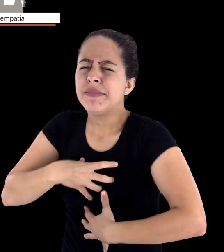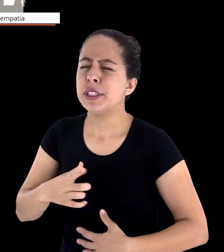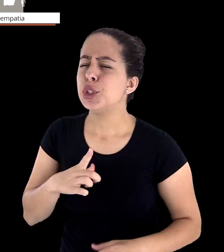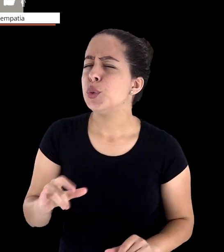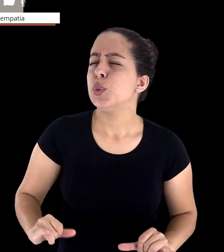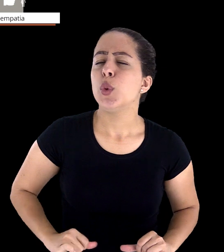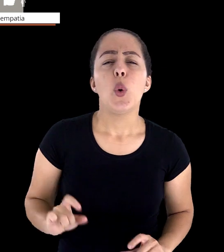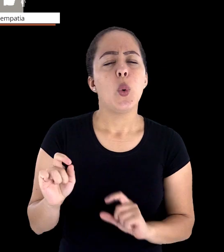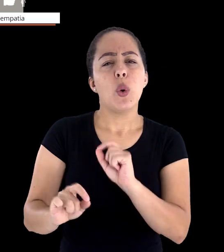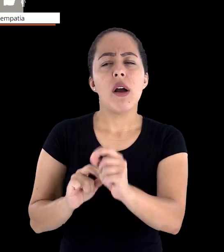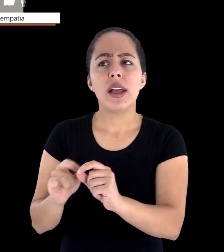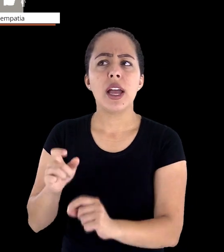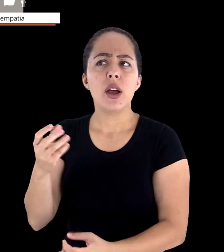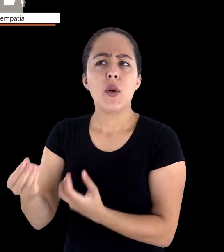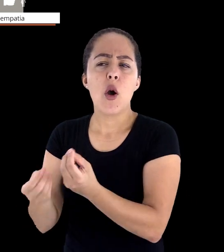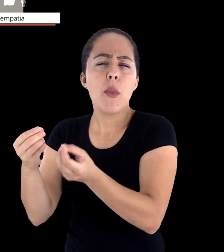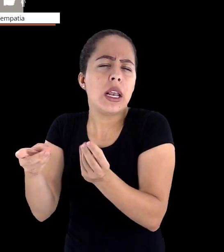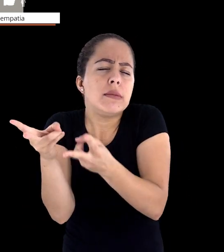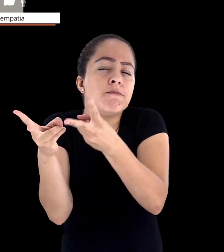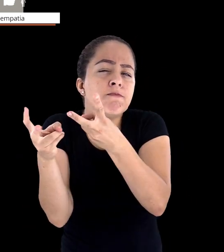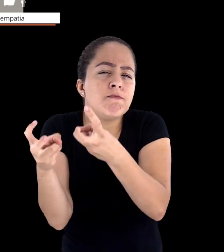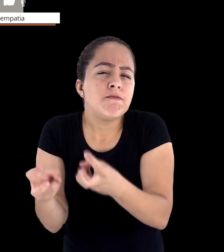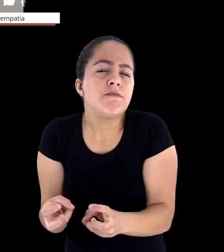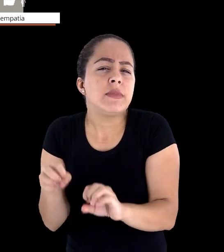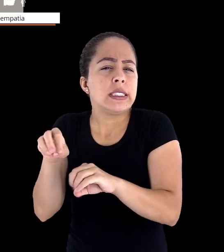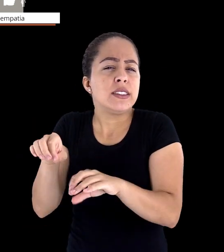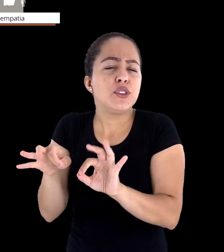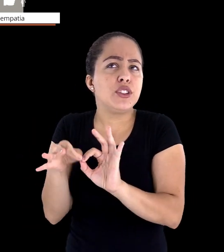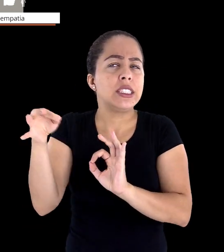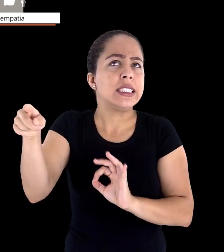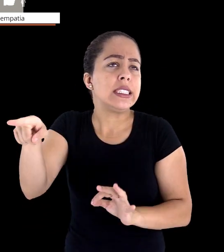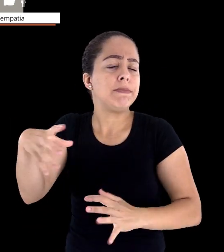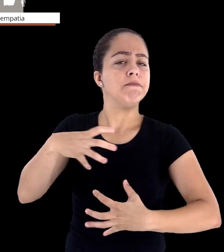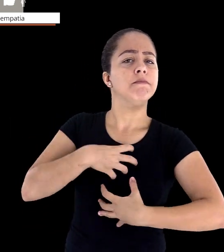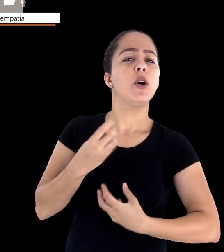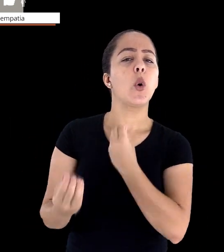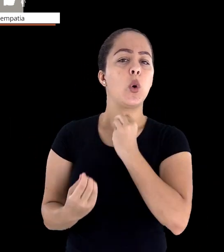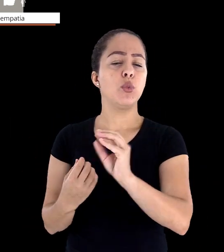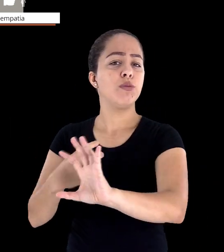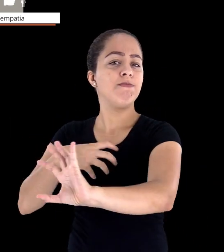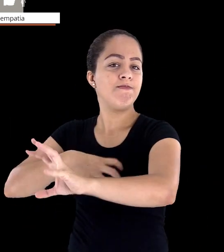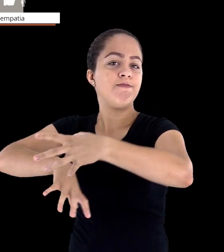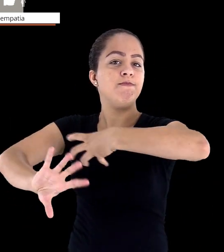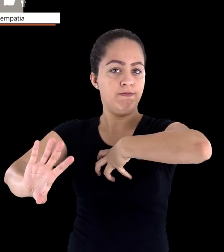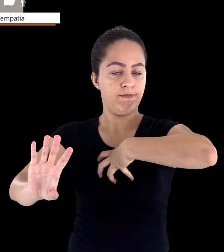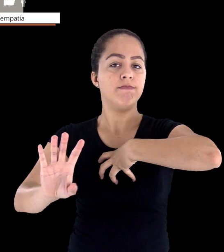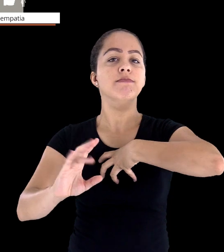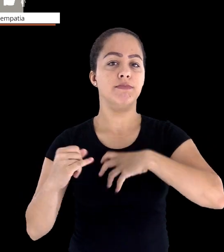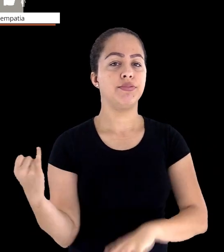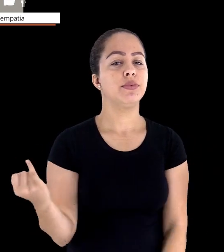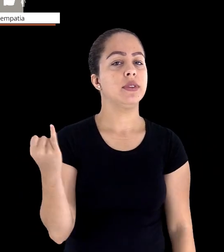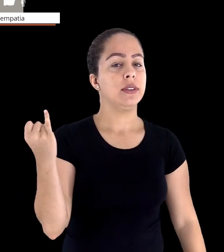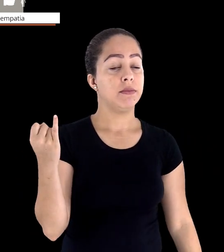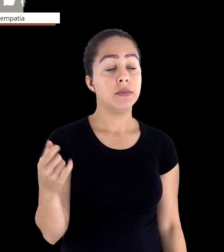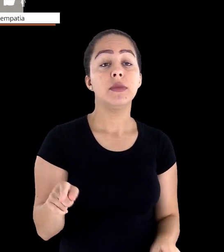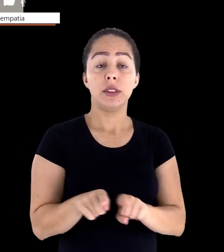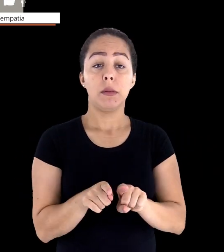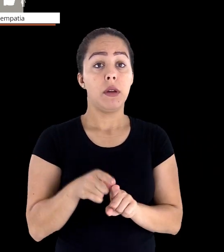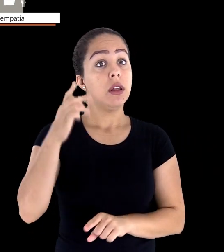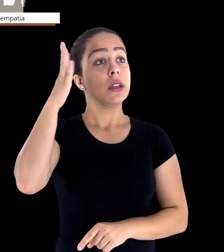saber o que ele está passando ao iniciar um curso à distância. Respeitar os estilos de aprendizagem, compreender que na